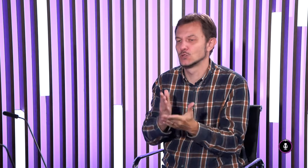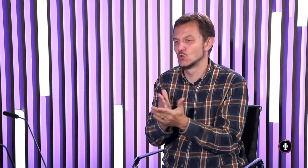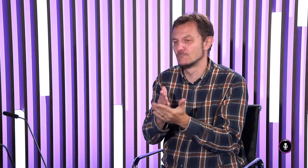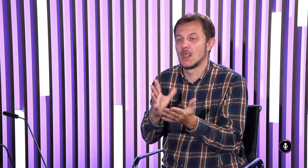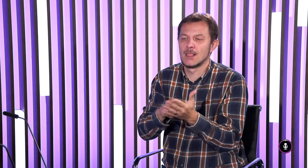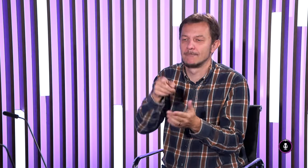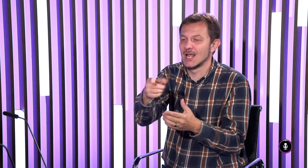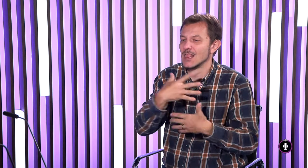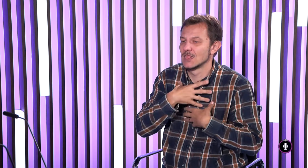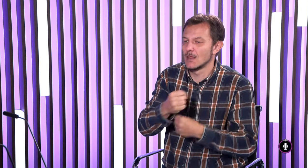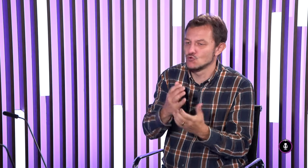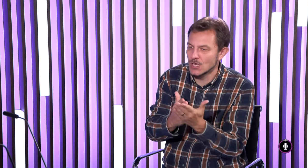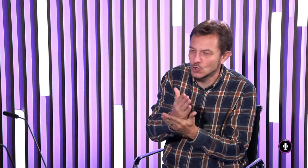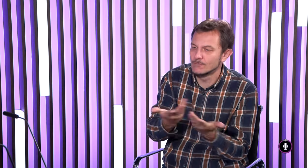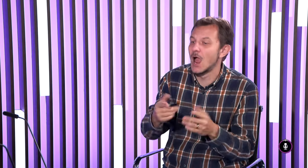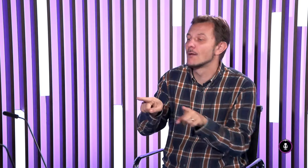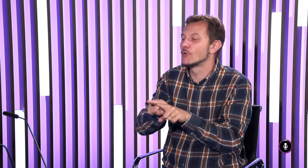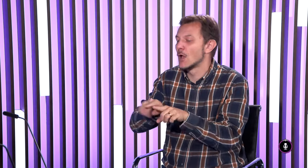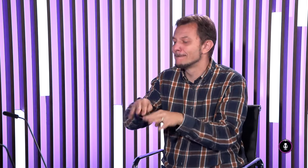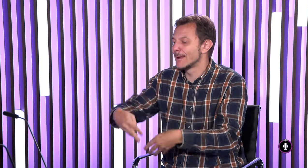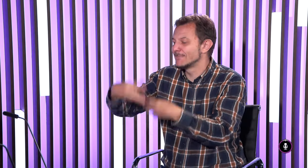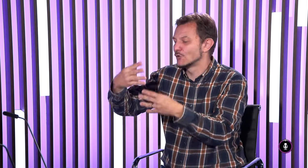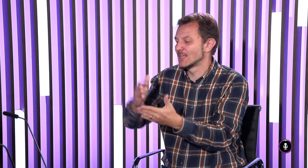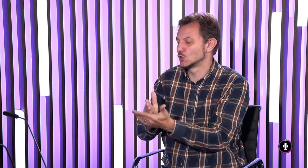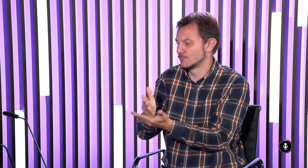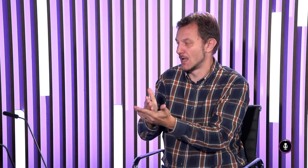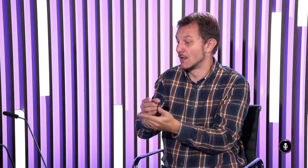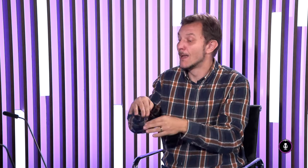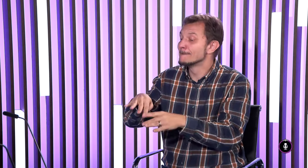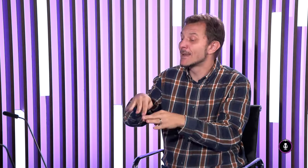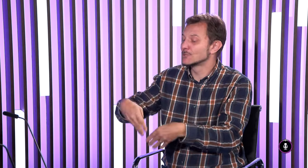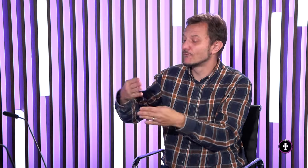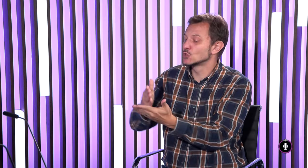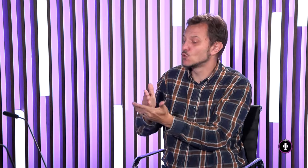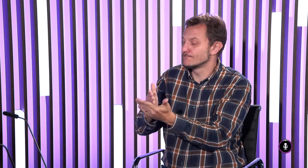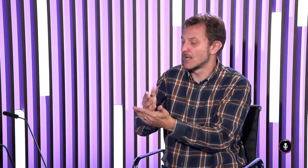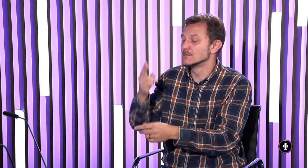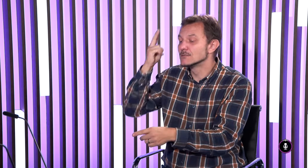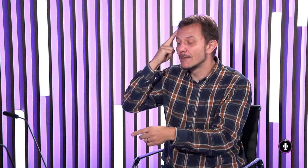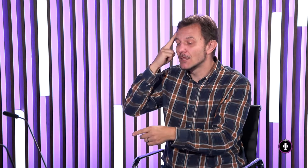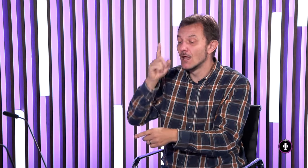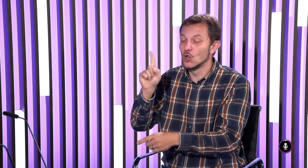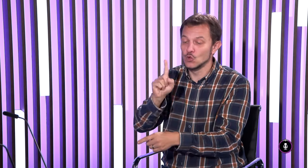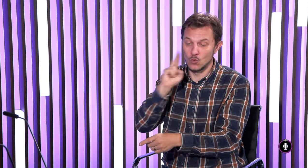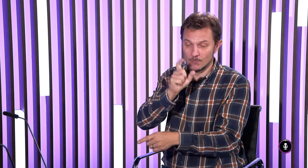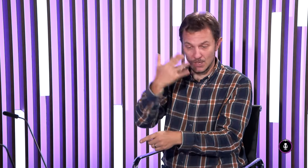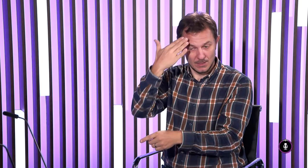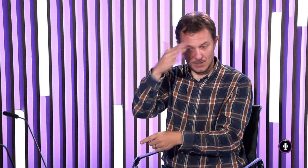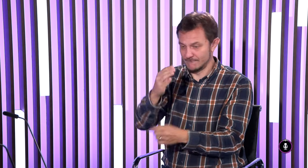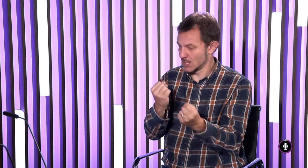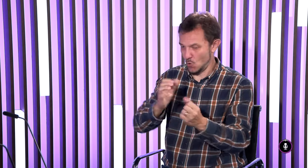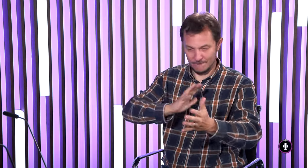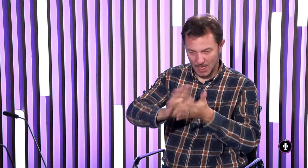takisto toho vplyvňujú aj zabezpečenie služieb napríklad tlmošnícký služieb alebo prepis alebo služba